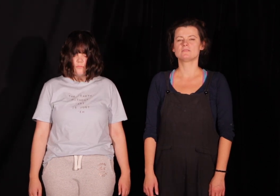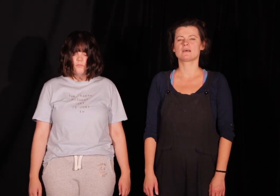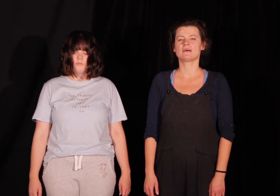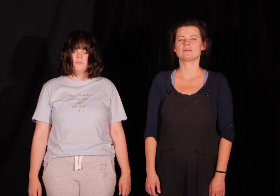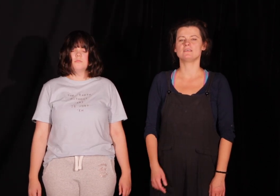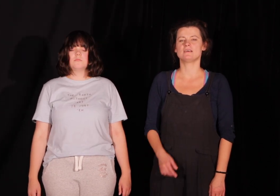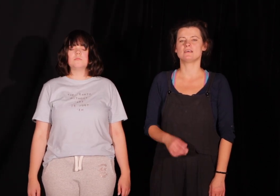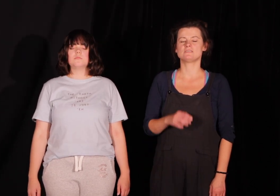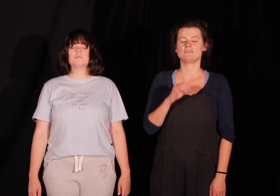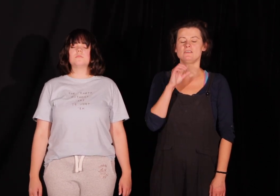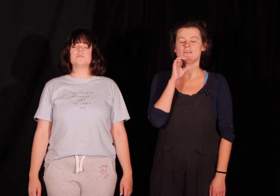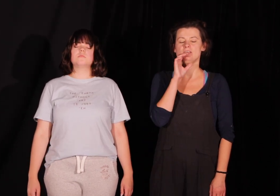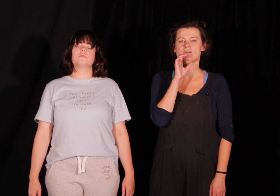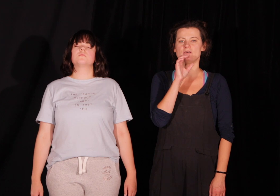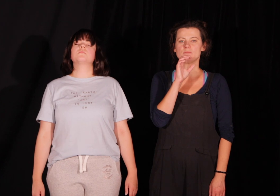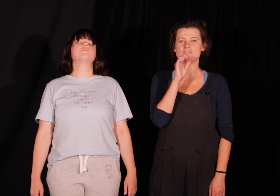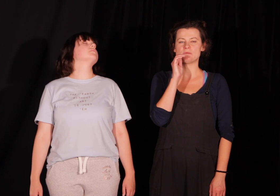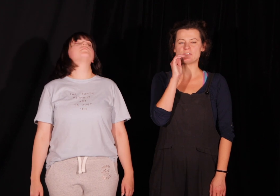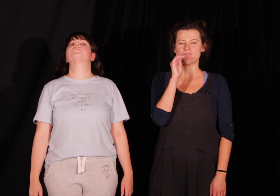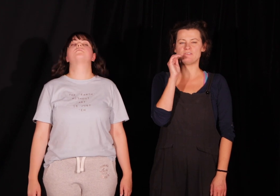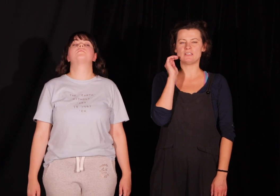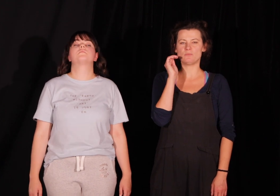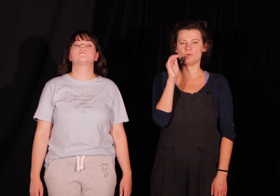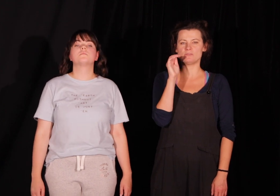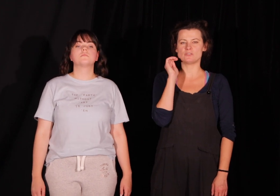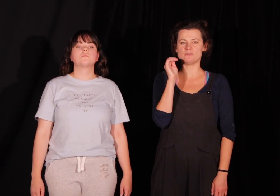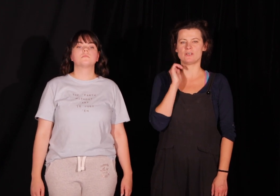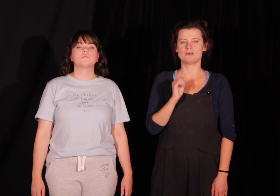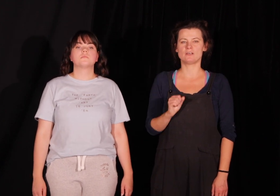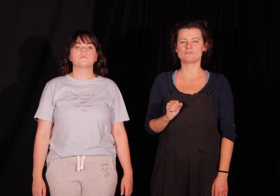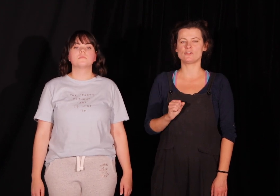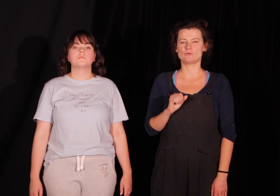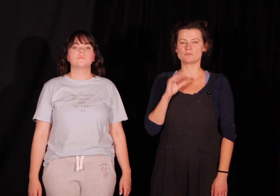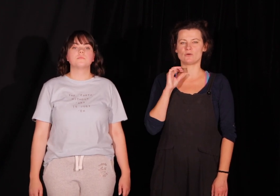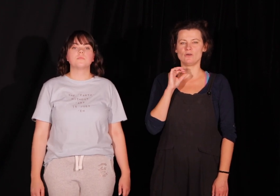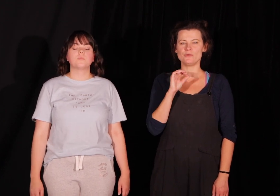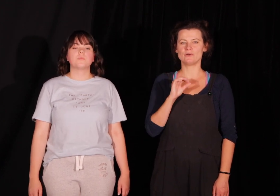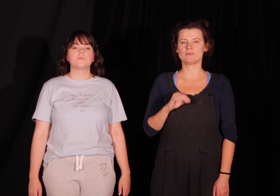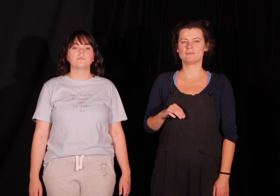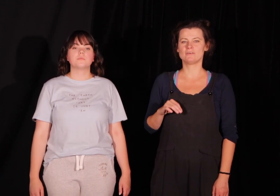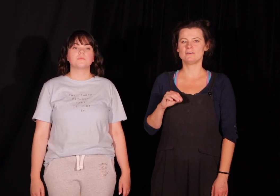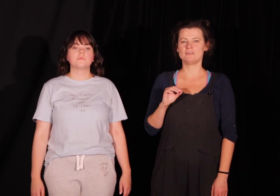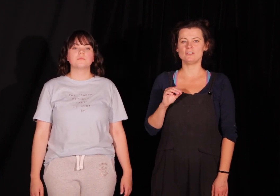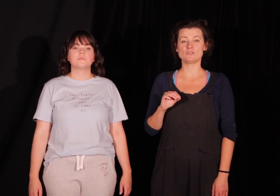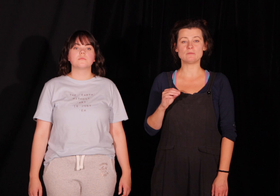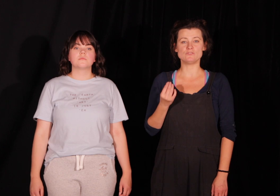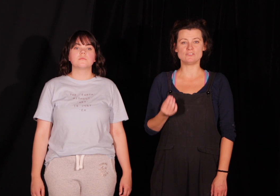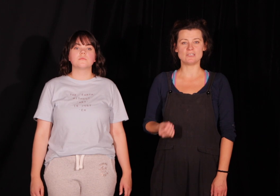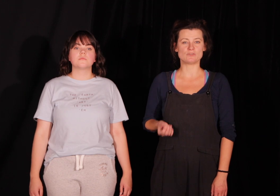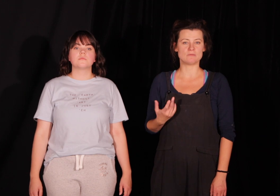Tak jest. I patrzymy przez chwilę w jeden punkt, żeby się wzrok uspokoił. I to samo ćwiczenie możemy